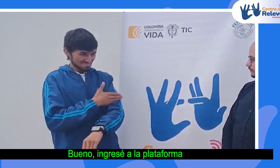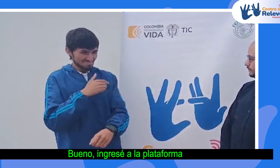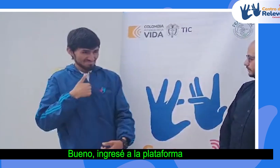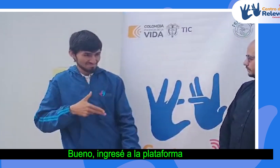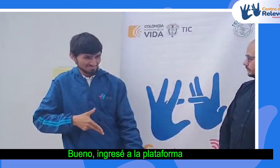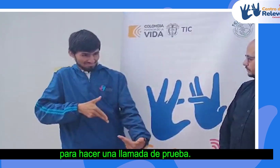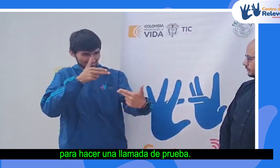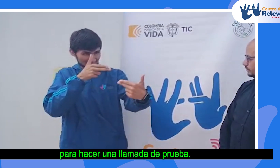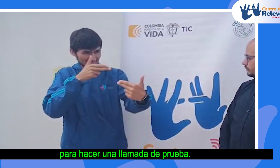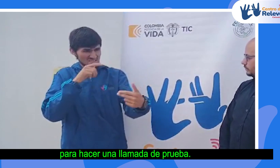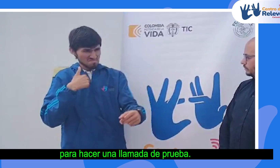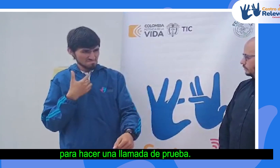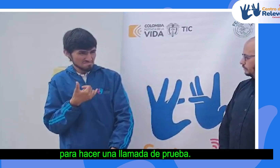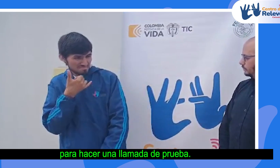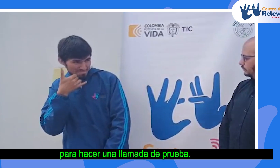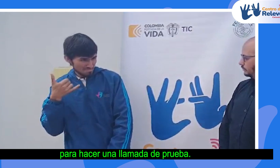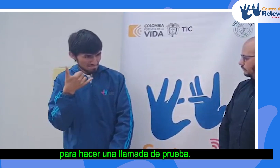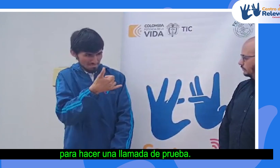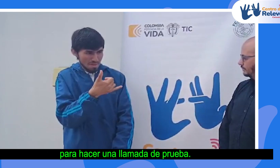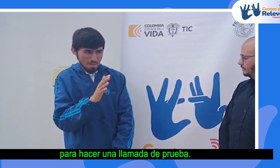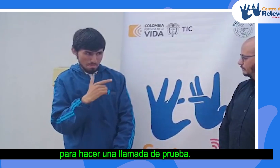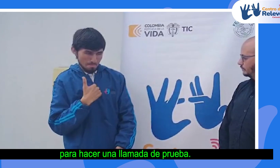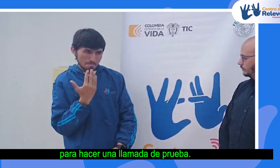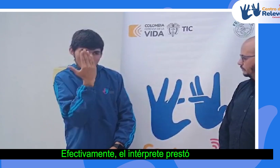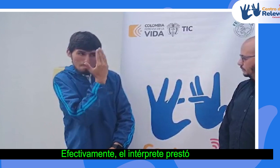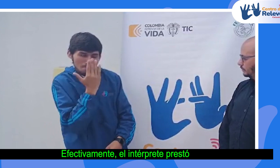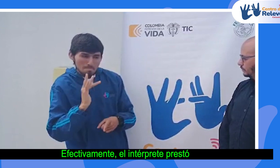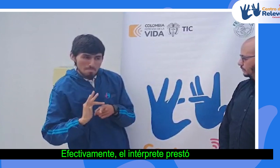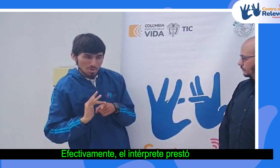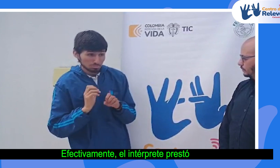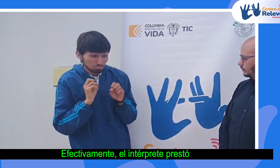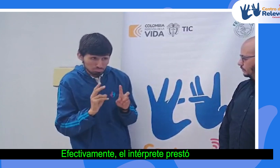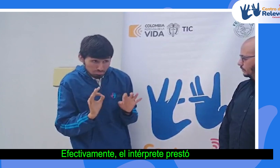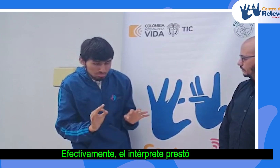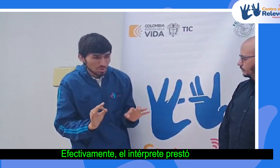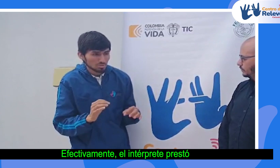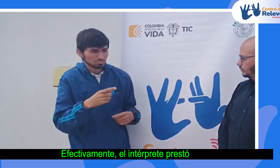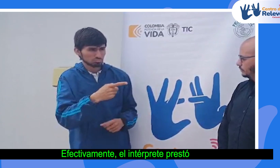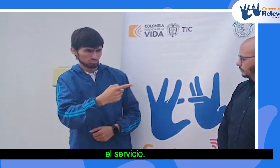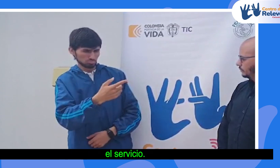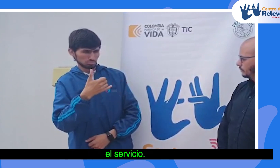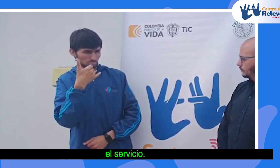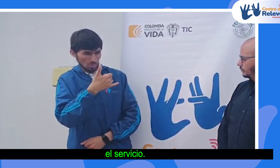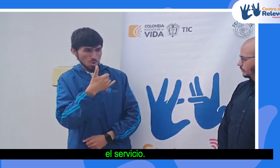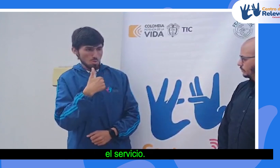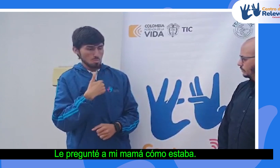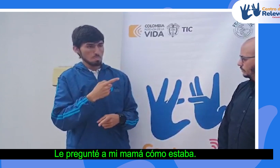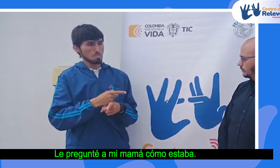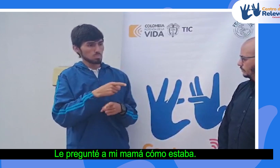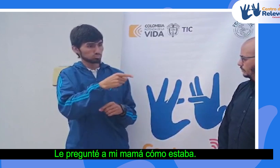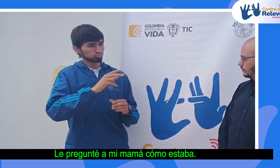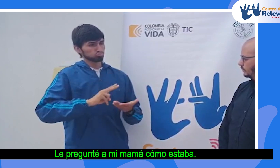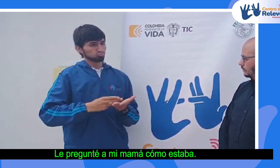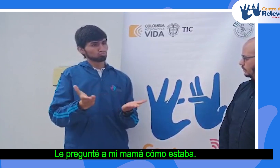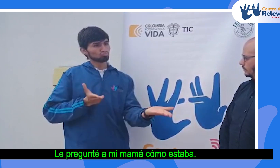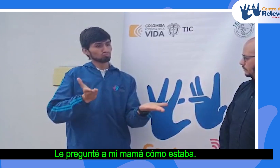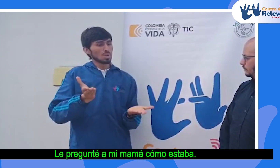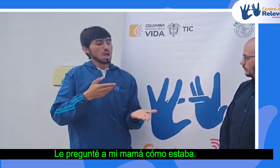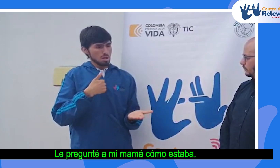plataforma para hacer una llamada de prueba, efectivamente el intérprete prestó el servicio, le pregunté a mi mamá cómo estaba,